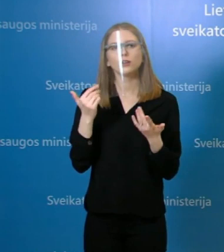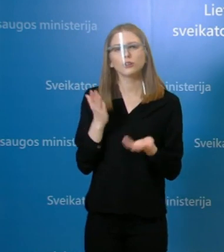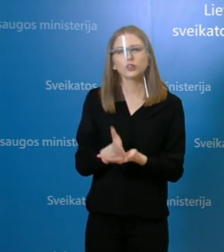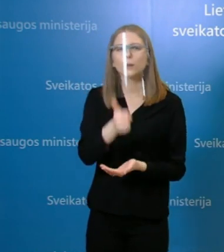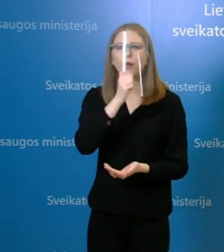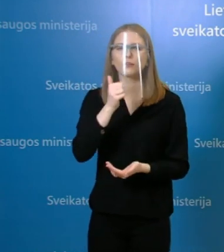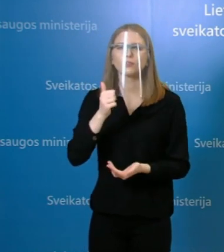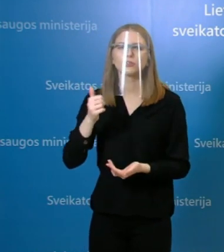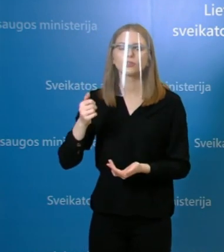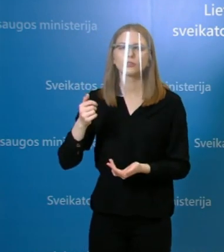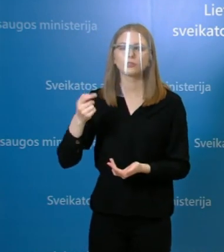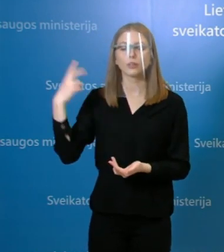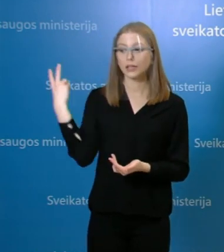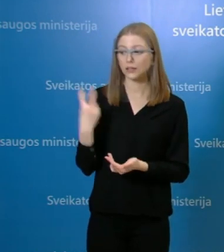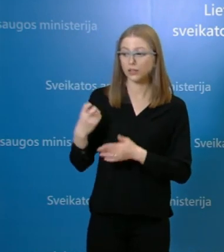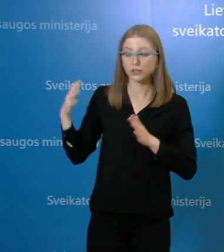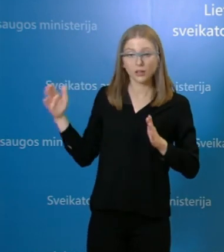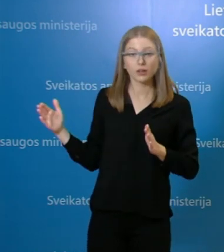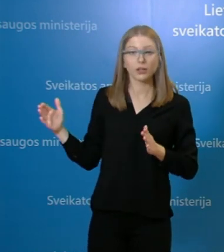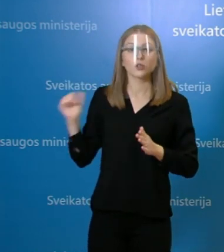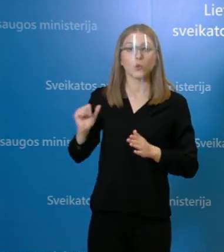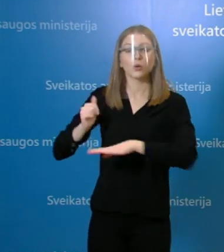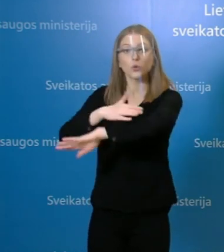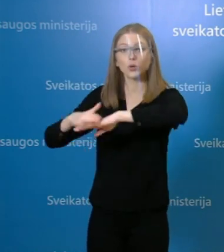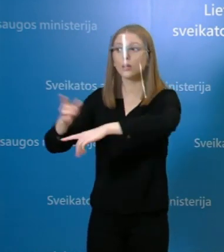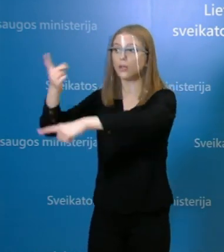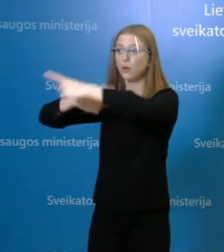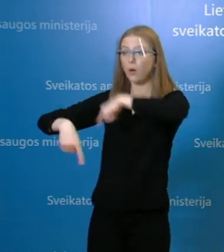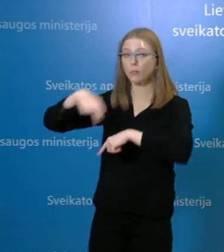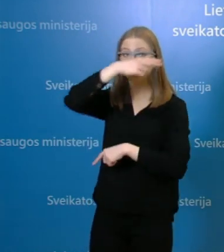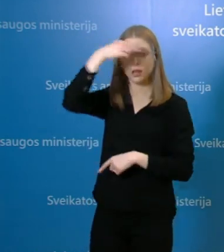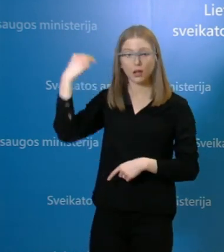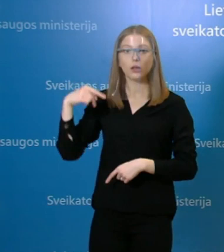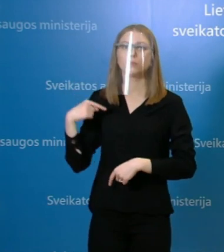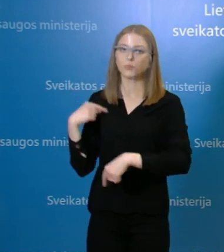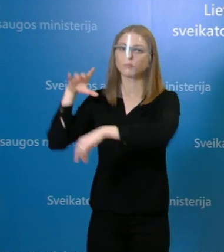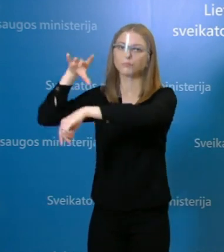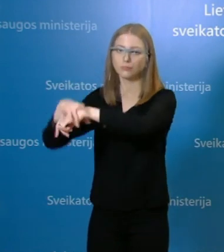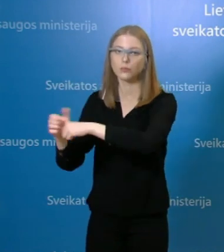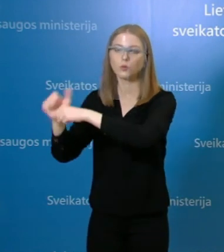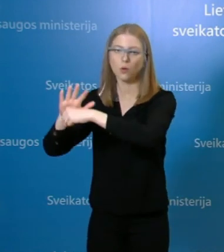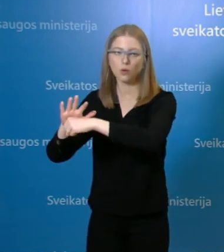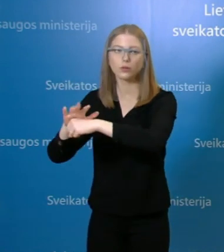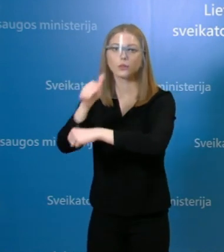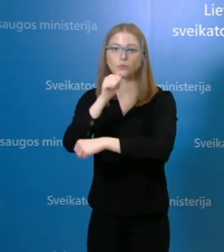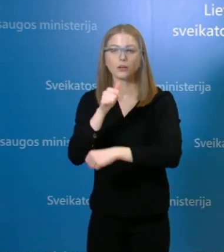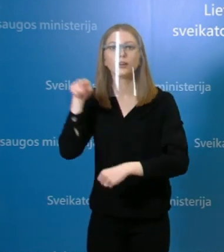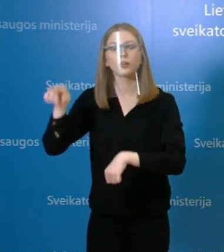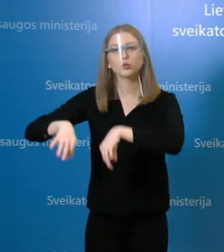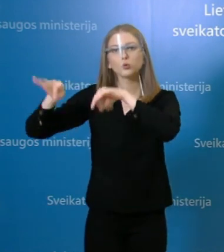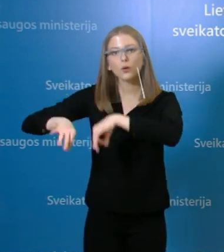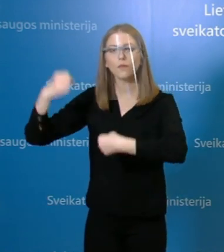pastarosiam savaitam pristatomi įveštiniai atvejai. Tai lygiai tas pats ir tolimųjų reisų vairuotojas, tai taip pat yra įveštinis atvejs,